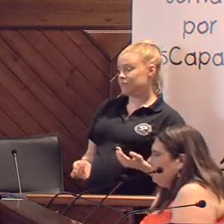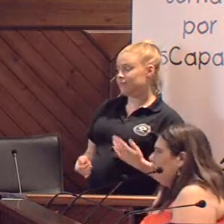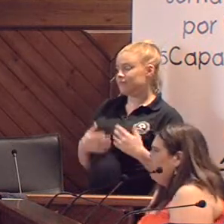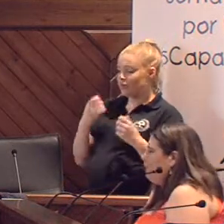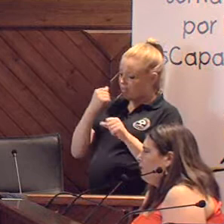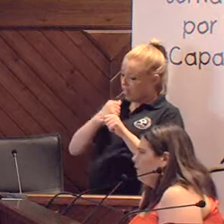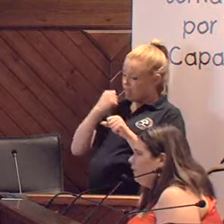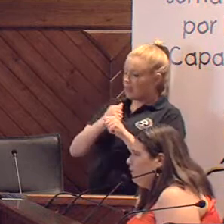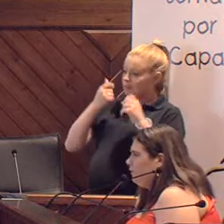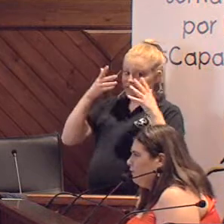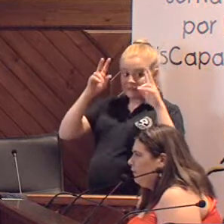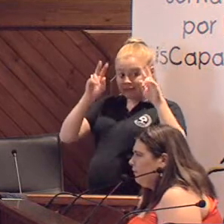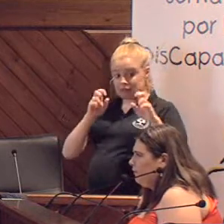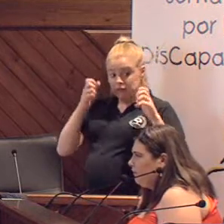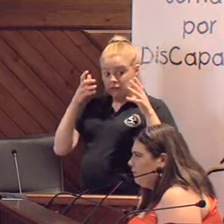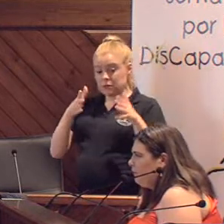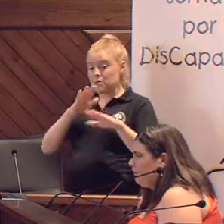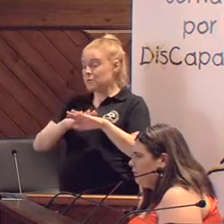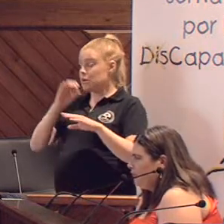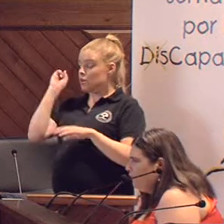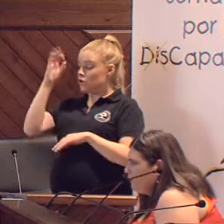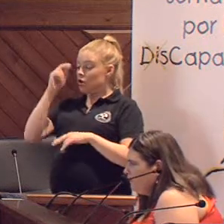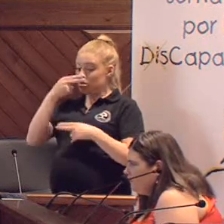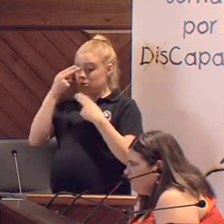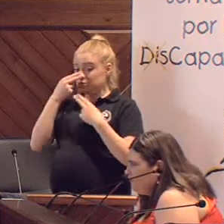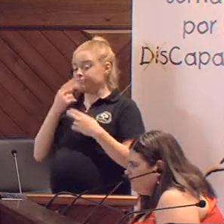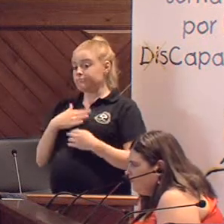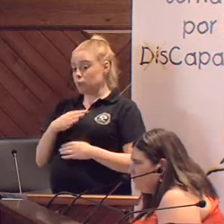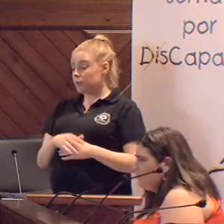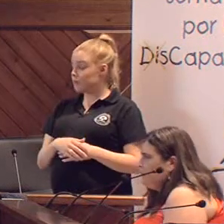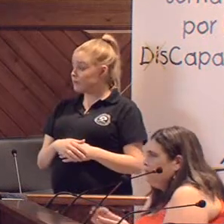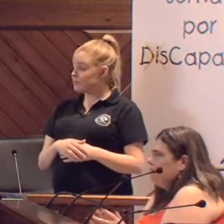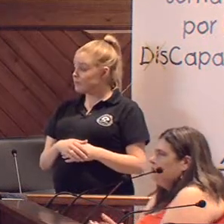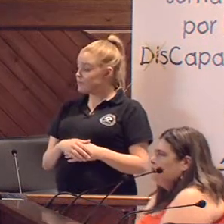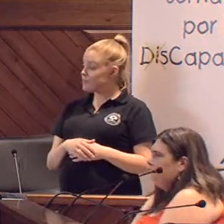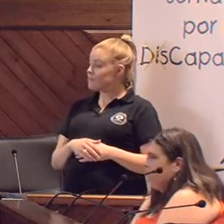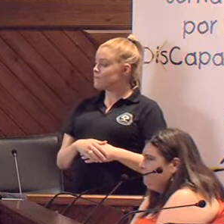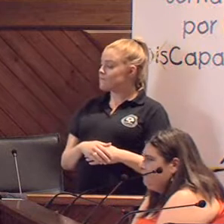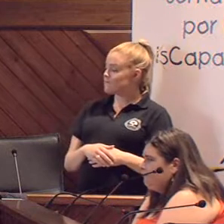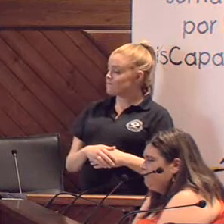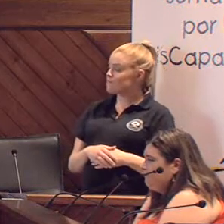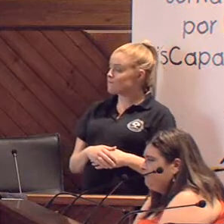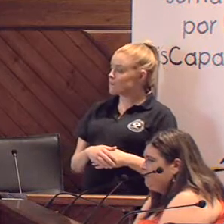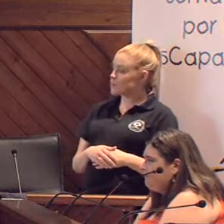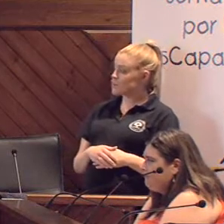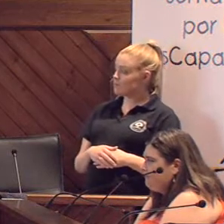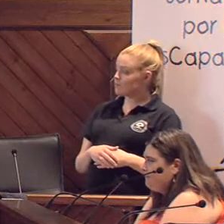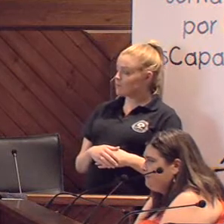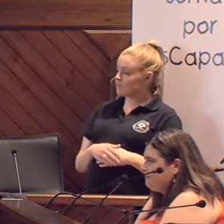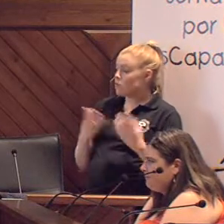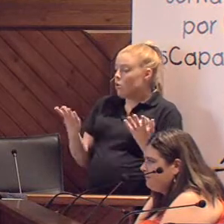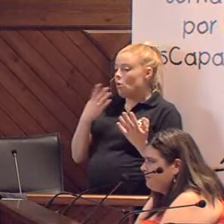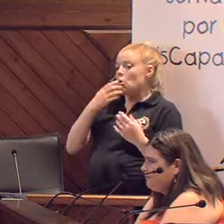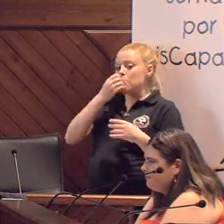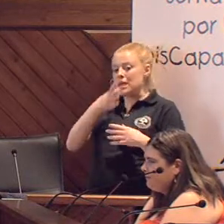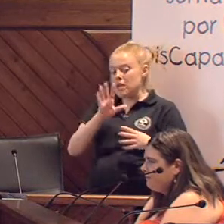trabajos en ese aspecto. Por si os sirven, pues para las jornadas pueden ser. Es muy interesante. Ya está, era solo por si os venía bien o queréis preguntar